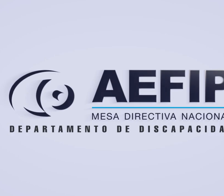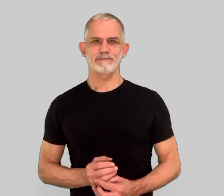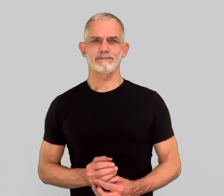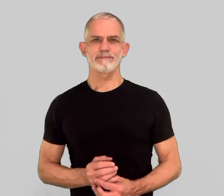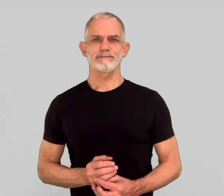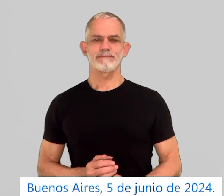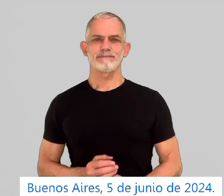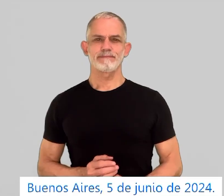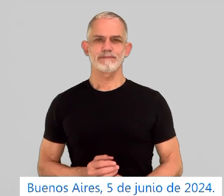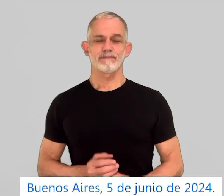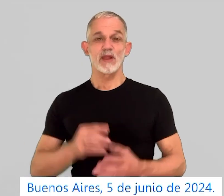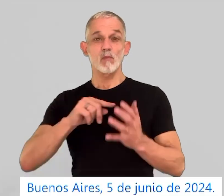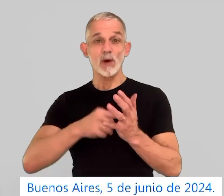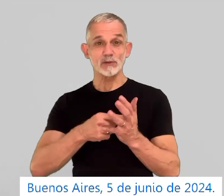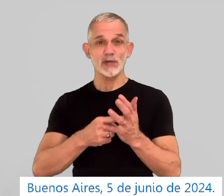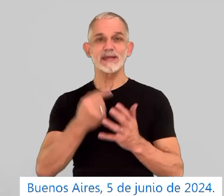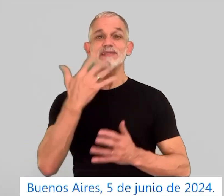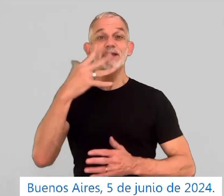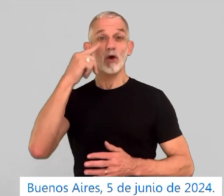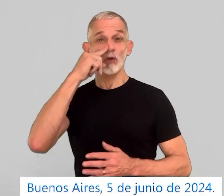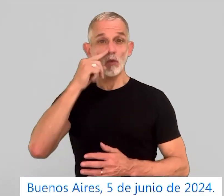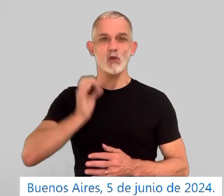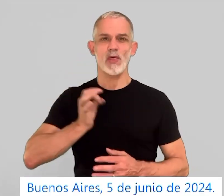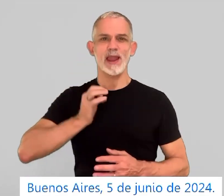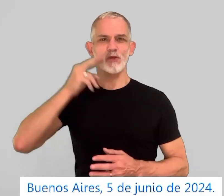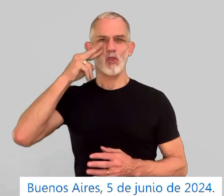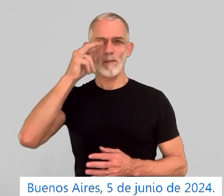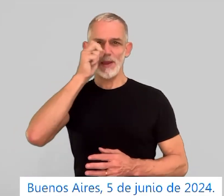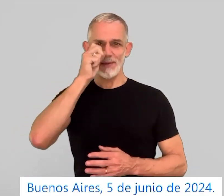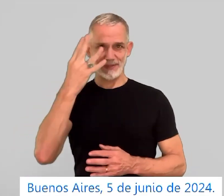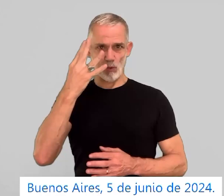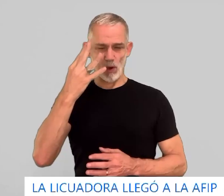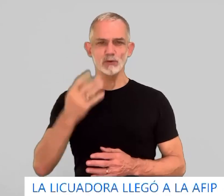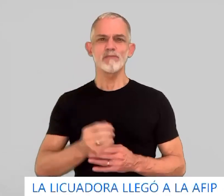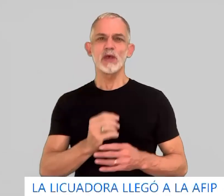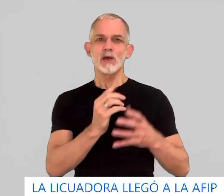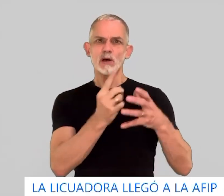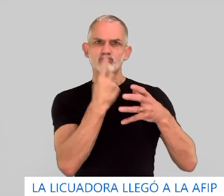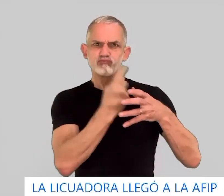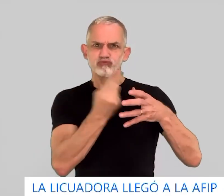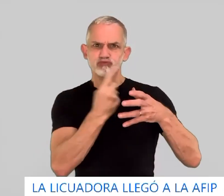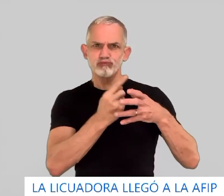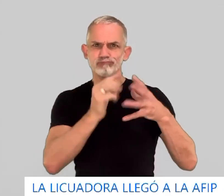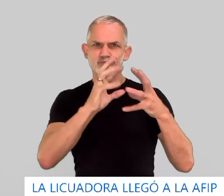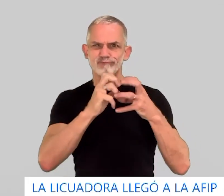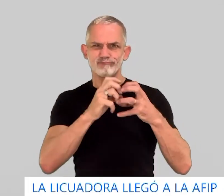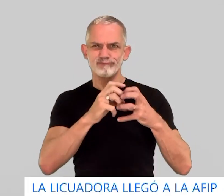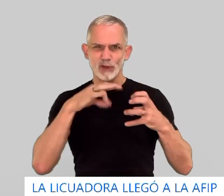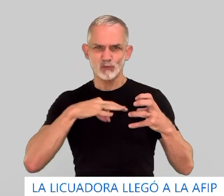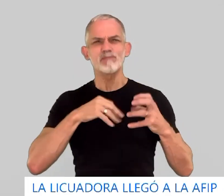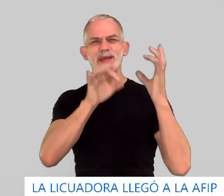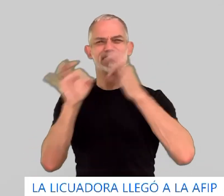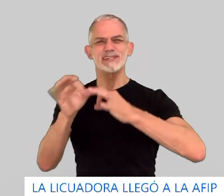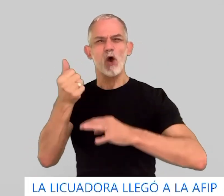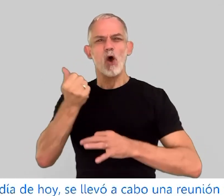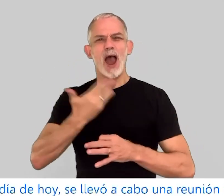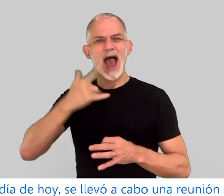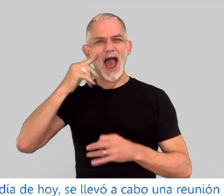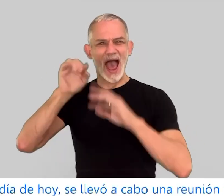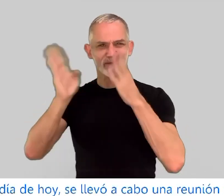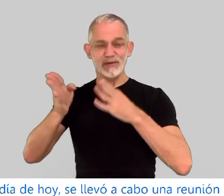Buenos Aires, 5 de junio de 2024. La licuadora llegó a la AFIP. En el día de hoy se